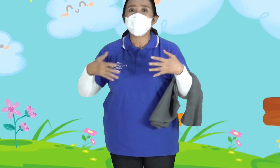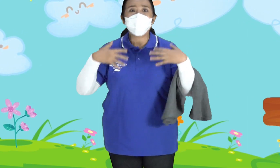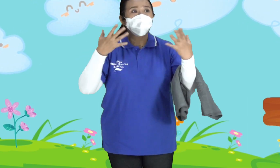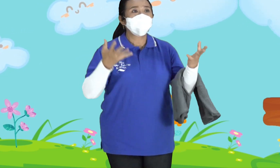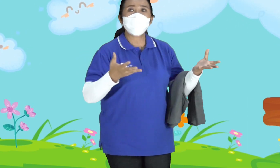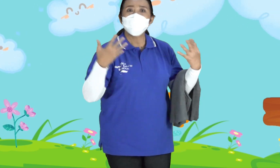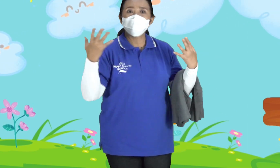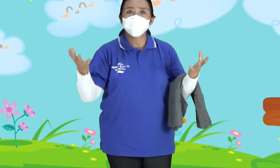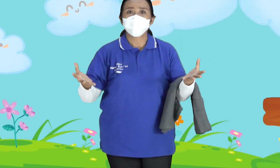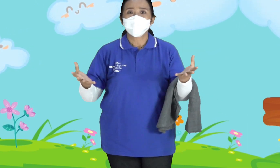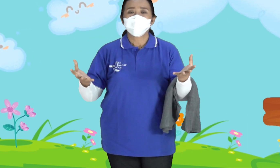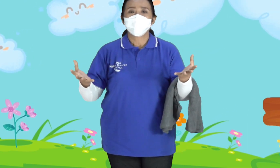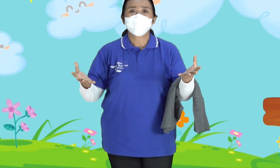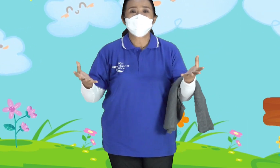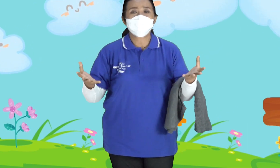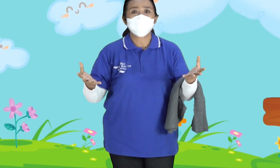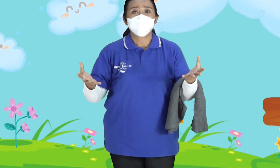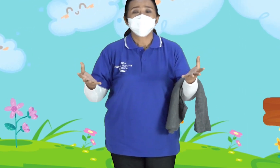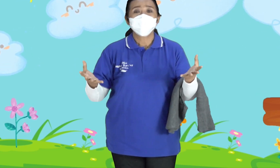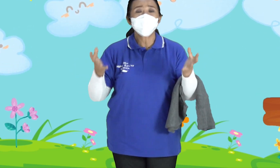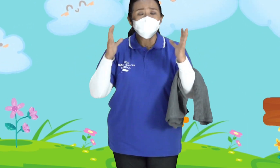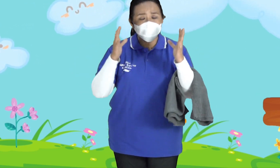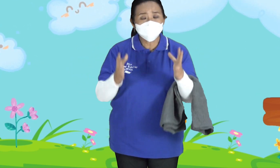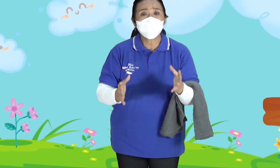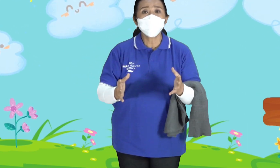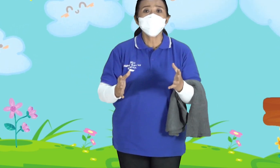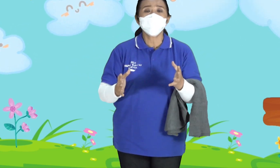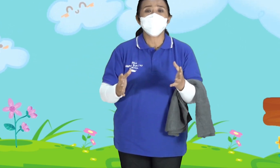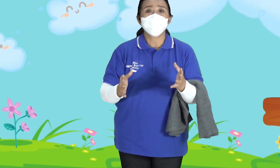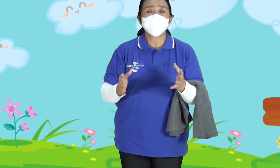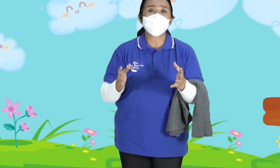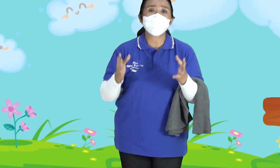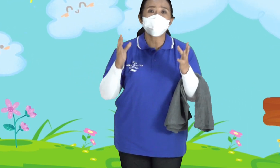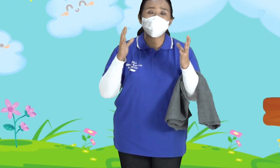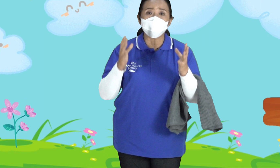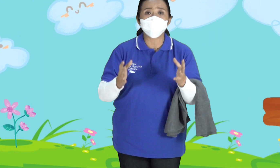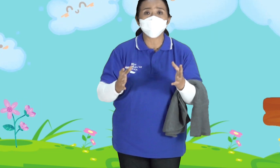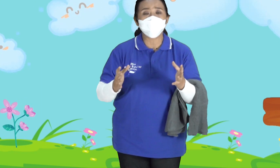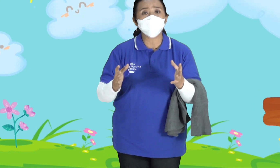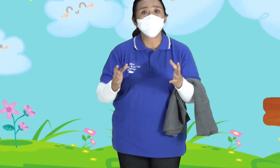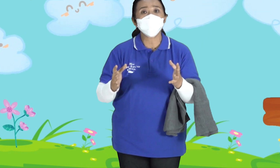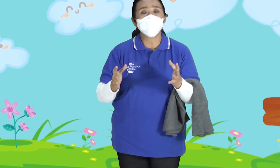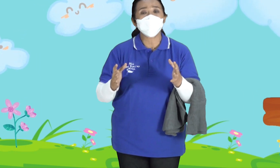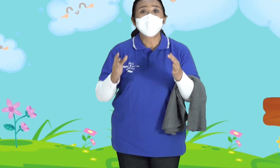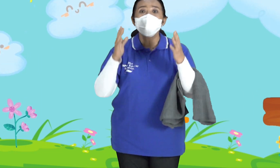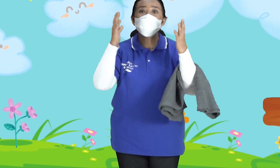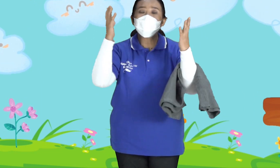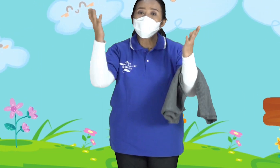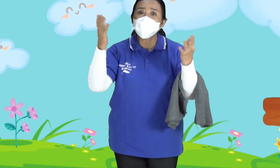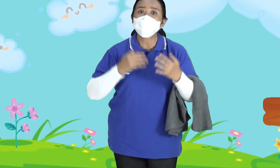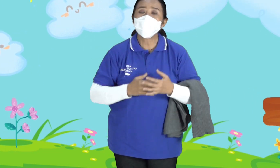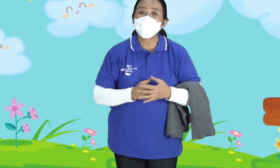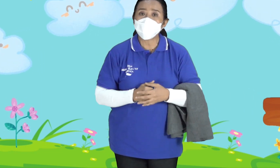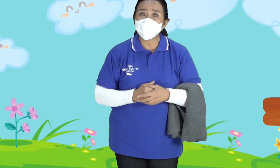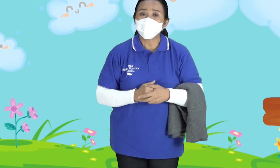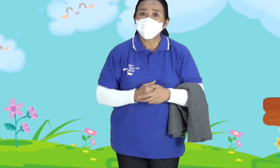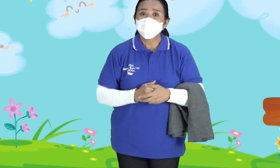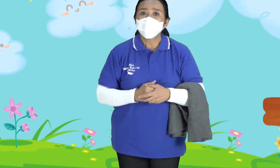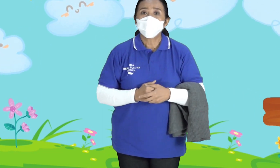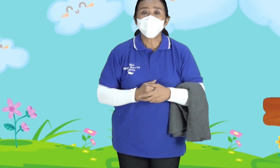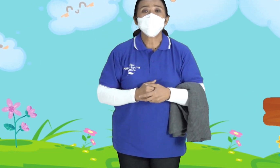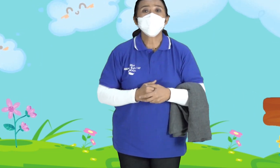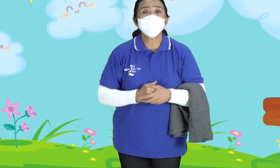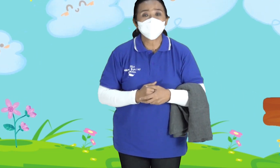Cerita Nah Tuhan Mau Kita Pakai Talenta Itu Untuk Melayani Dia